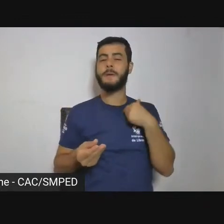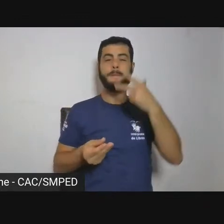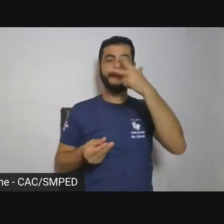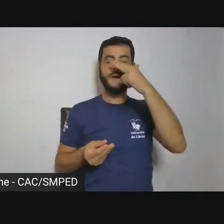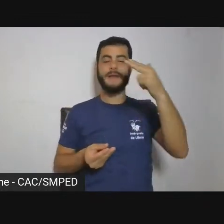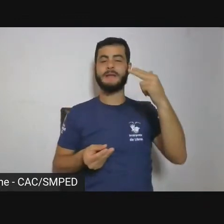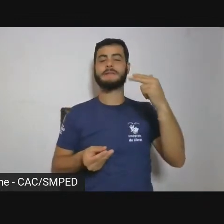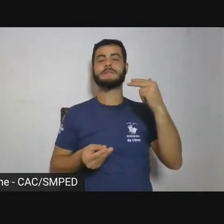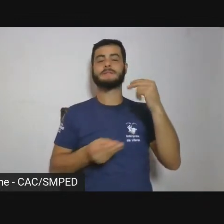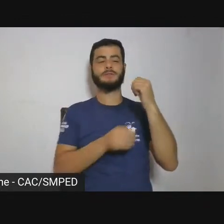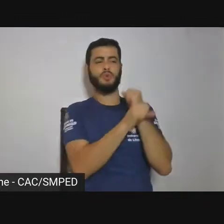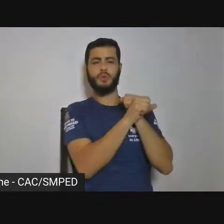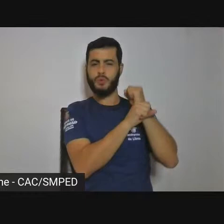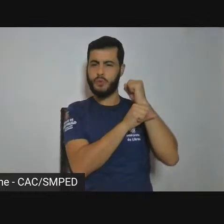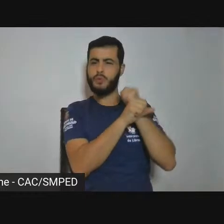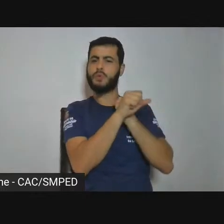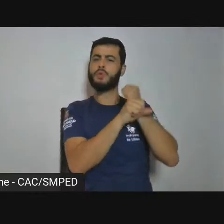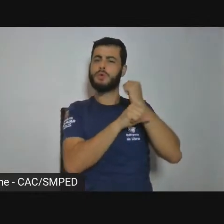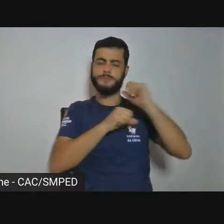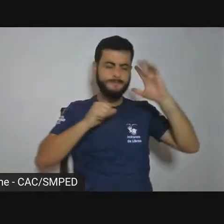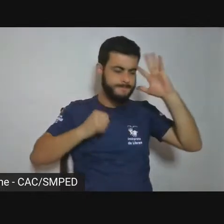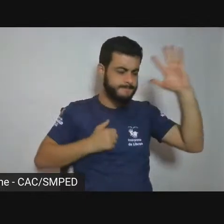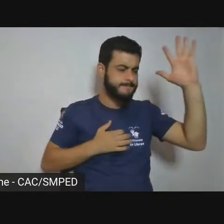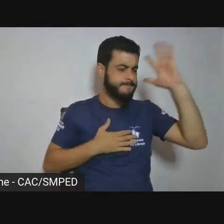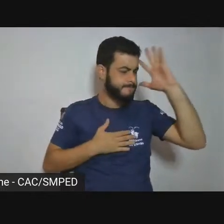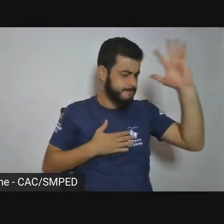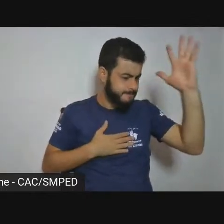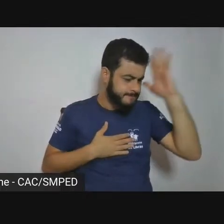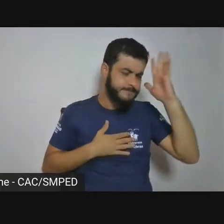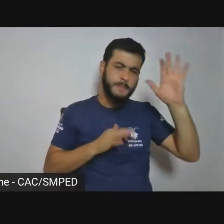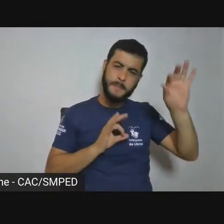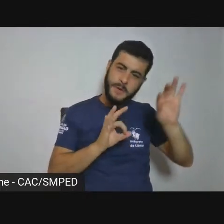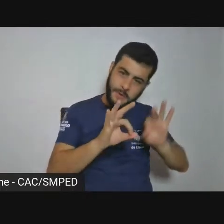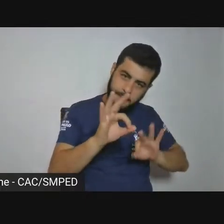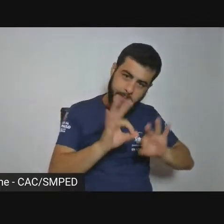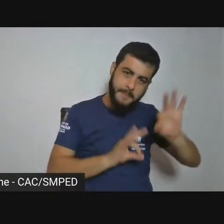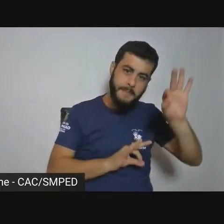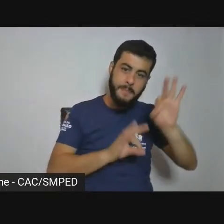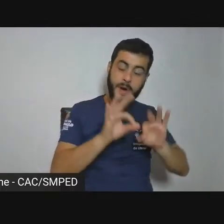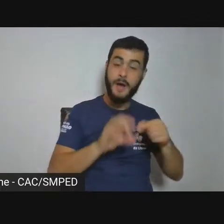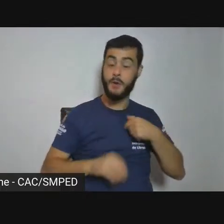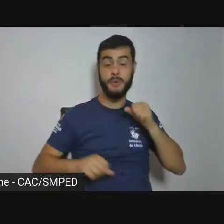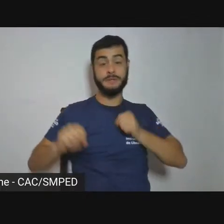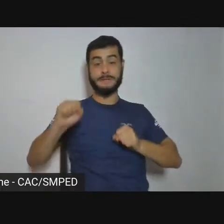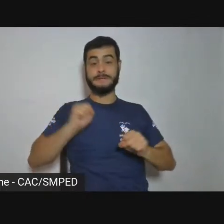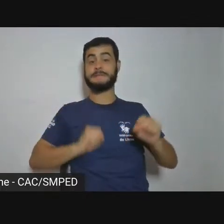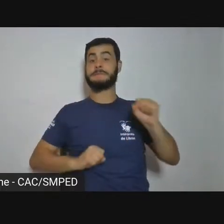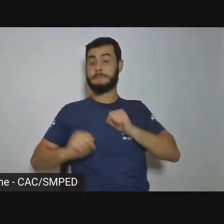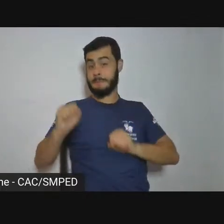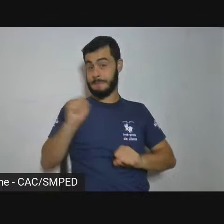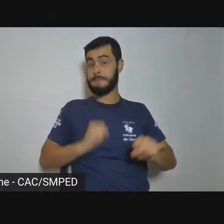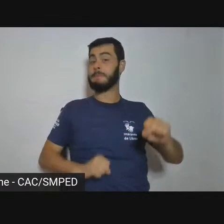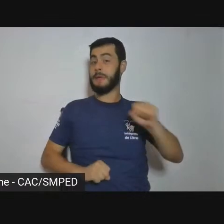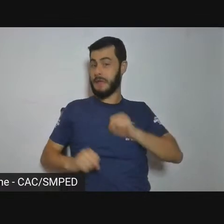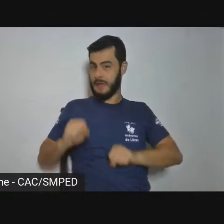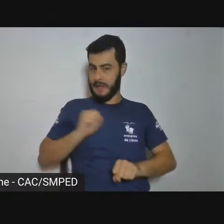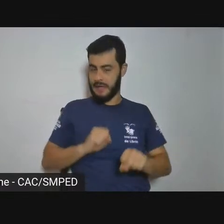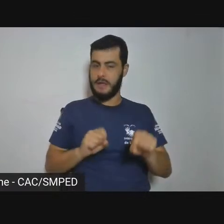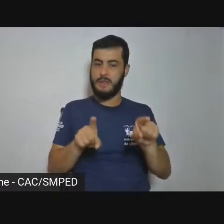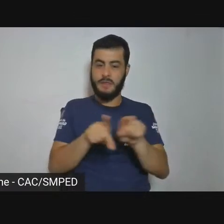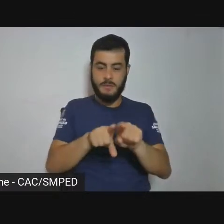de inauguração, de espera também e finalmente no começo desse ano foi um presente